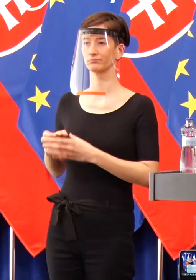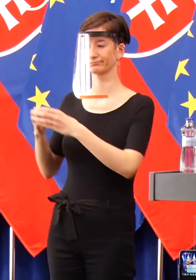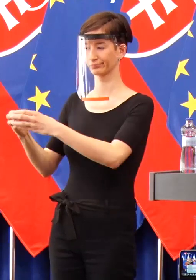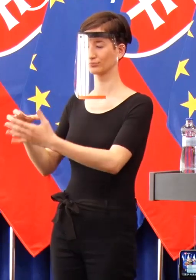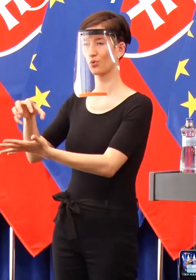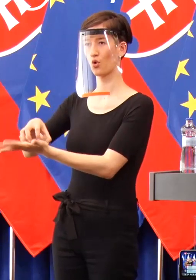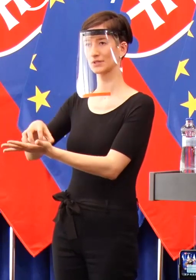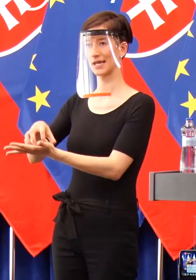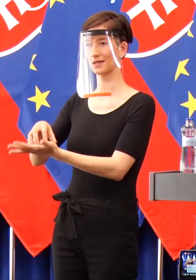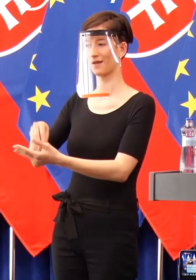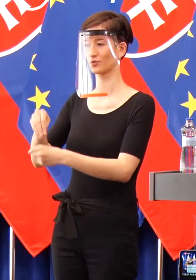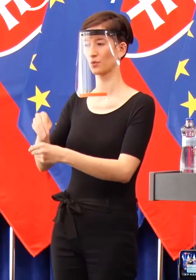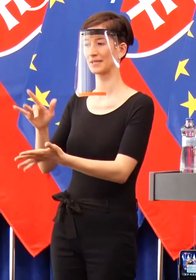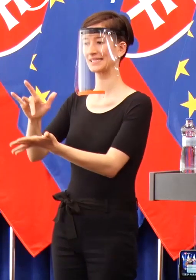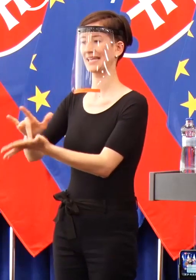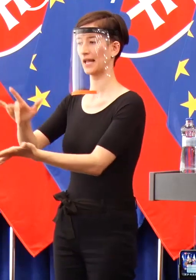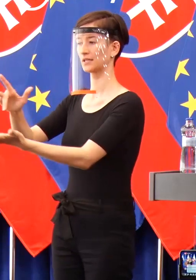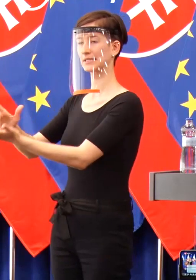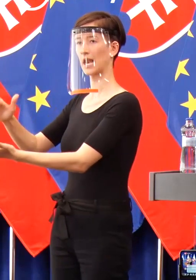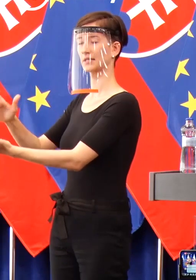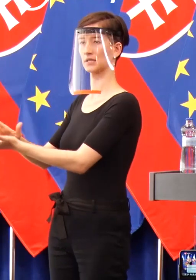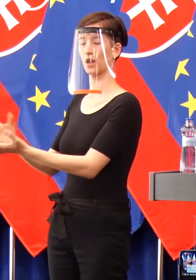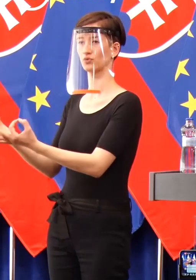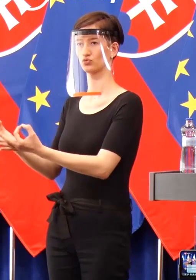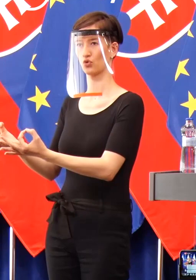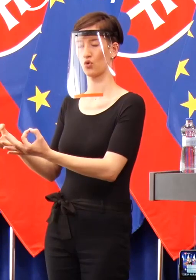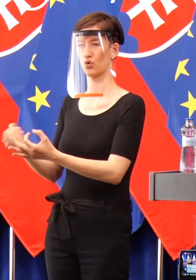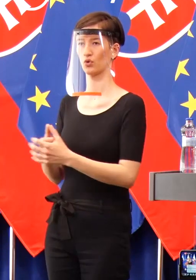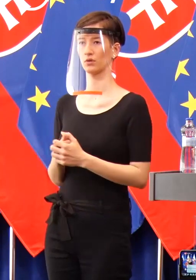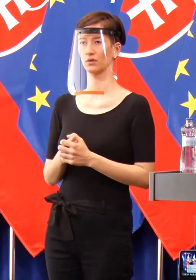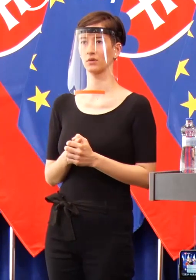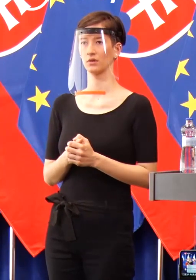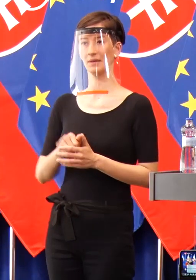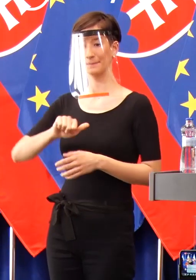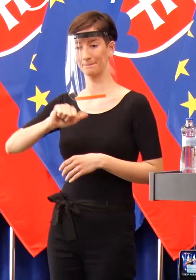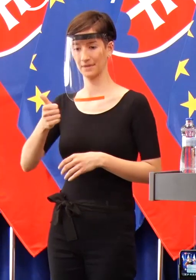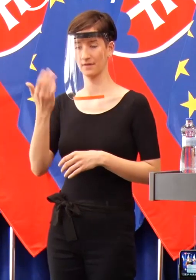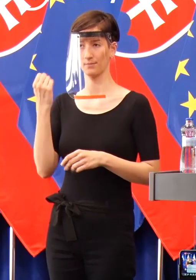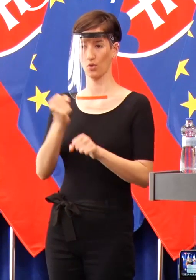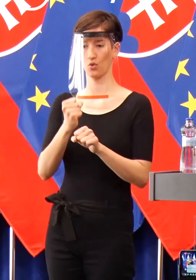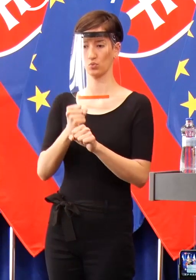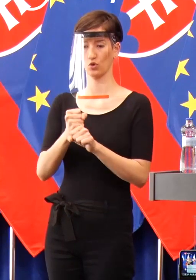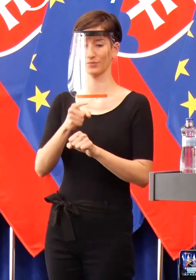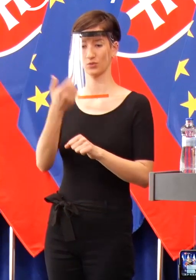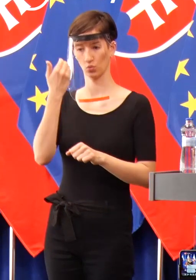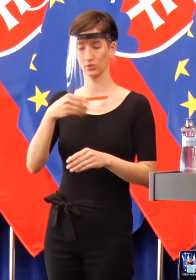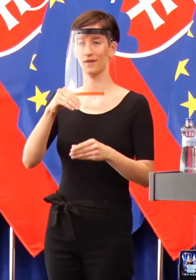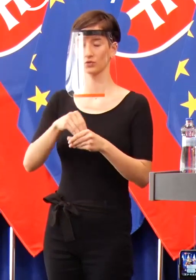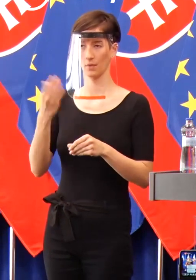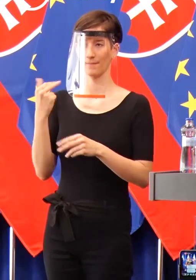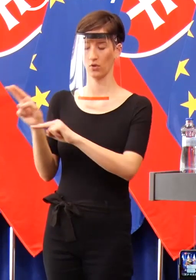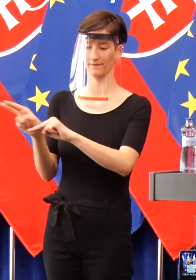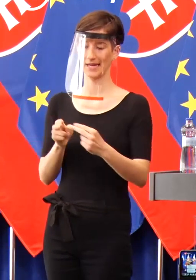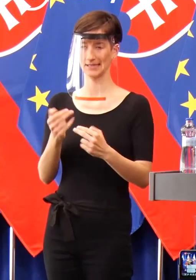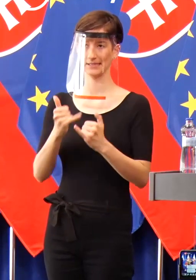išli sme cieľene, že vlastne my sme išli do osad testovať celé osady, ale najprv sú teraz testovaní iba tí ľudia, ktorým bolo